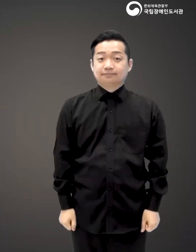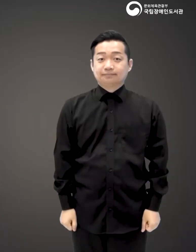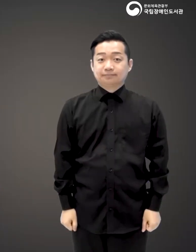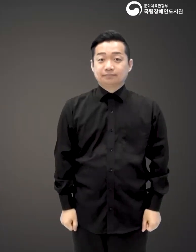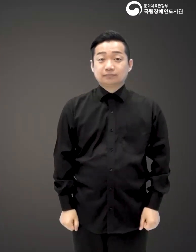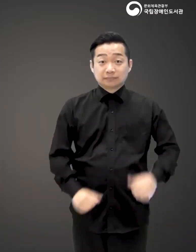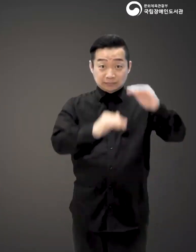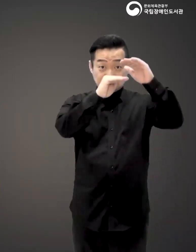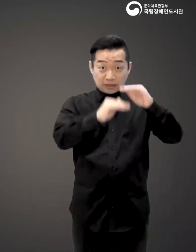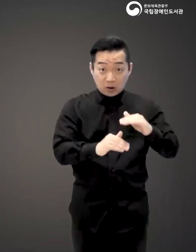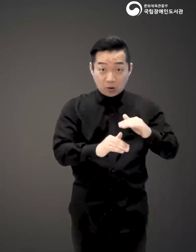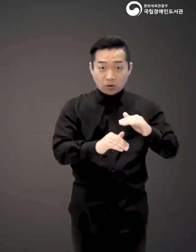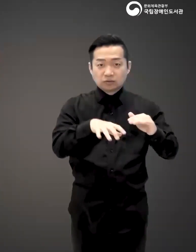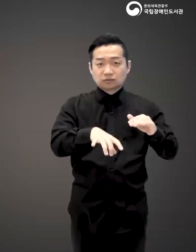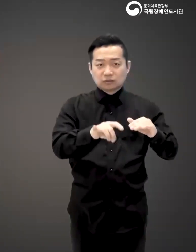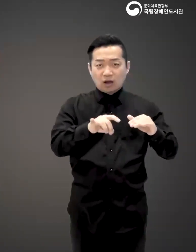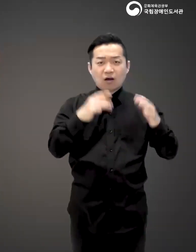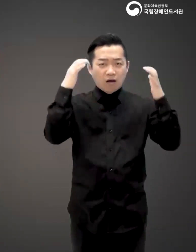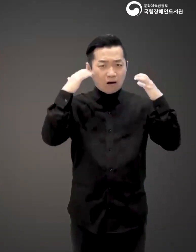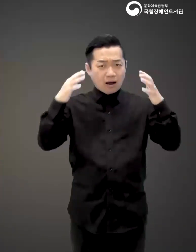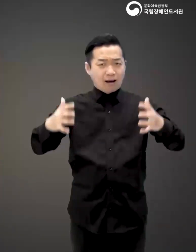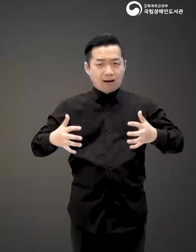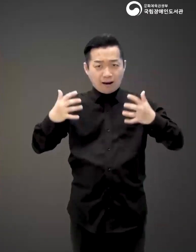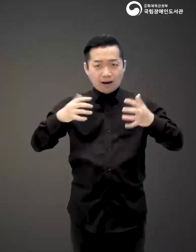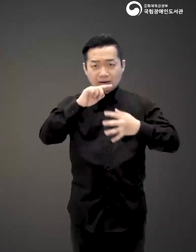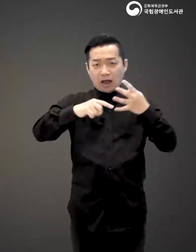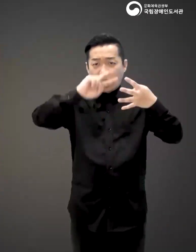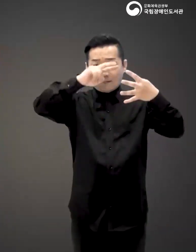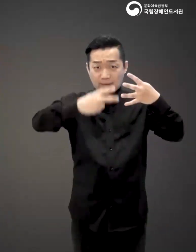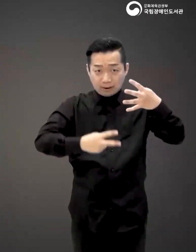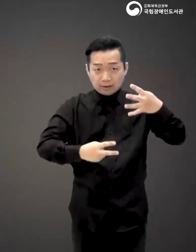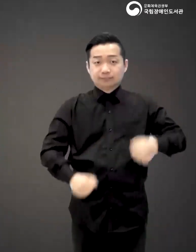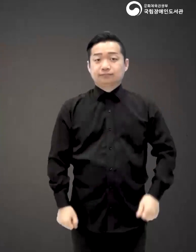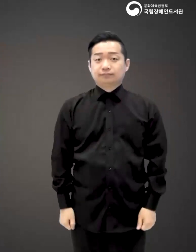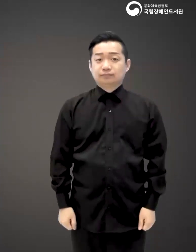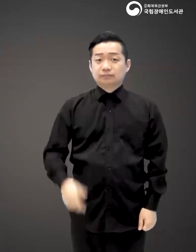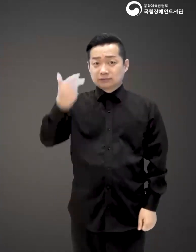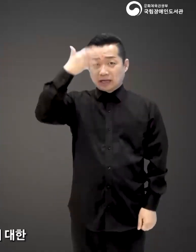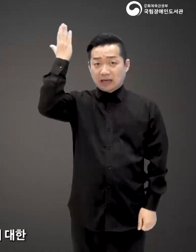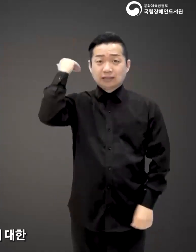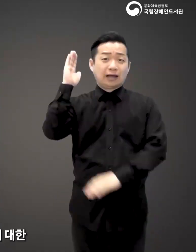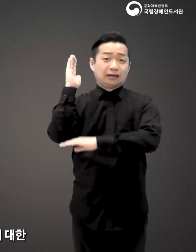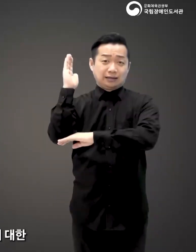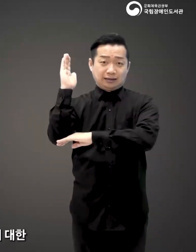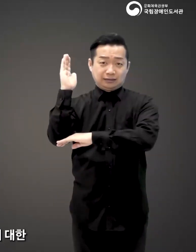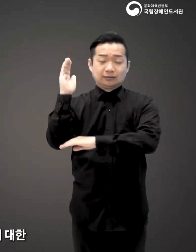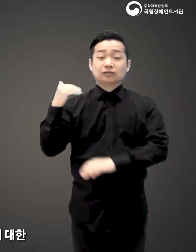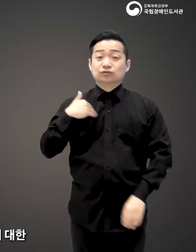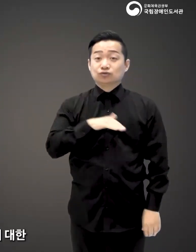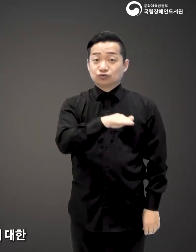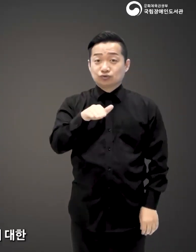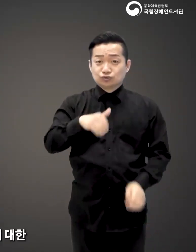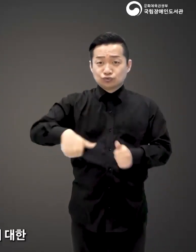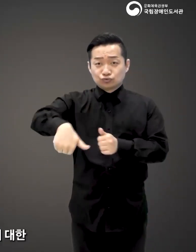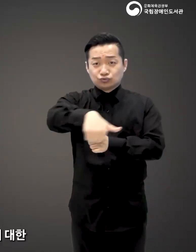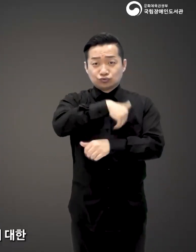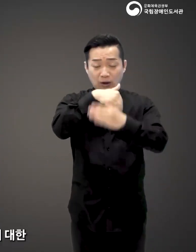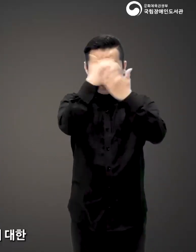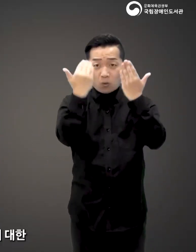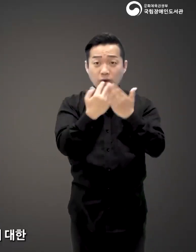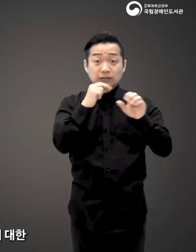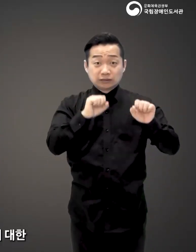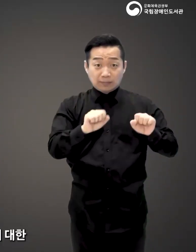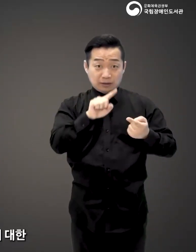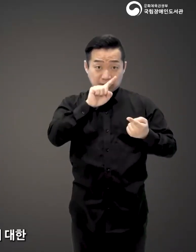그 속에는 추여름과 가을 계절의 섭리 그리고 과거의 이야기 또